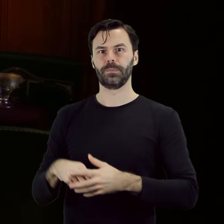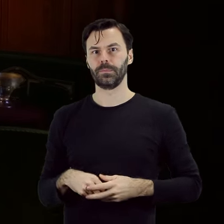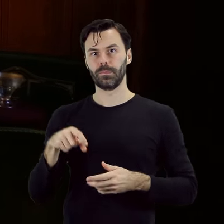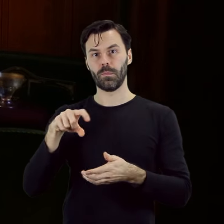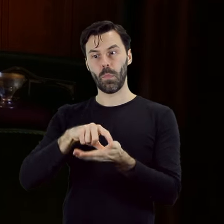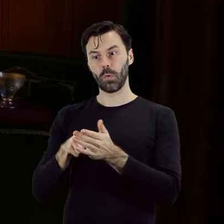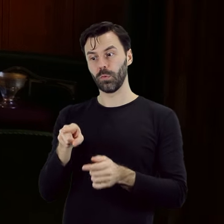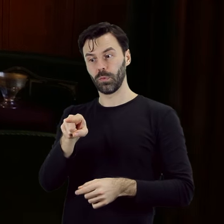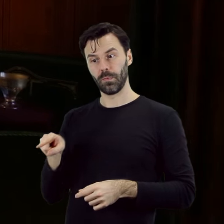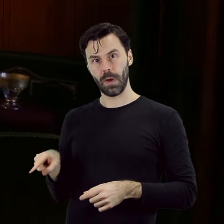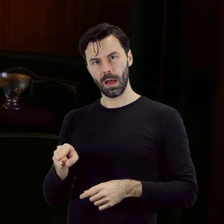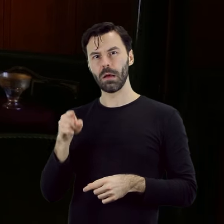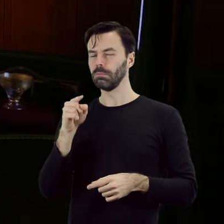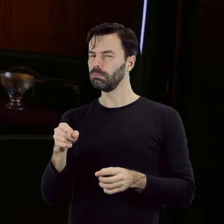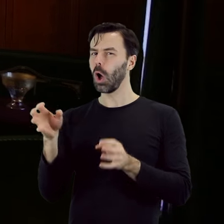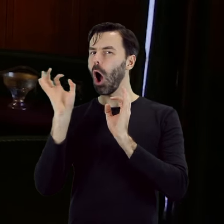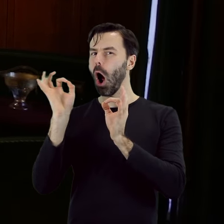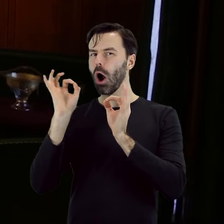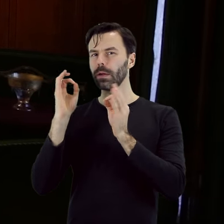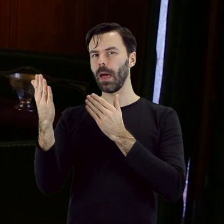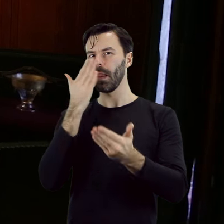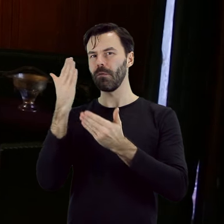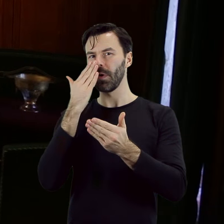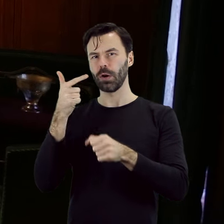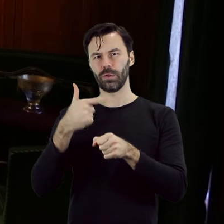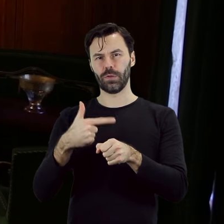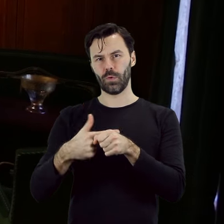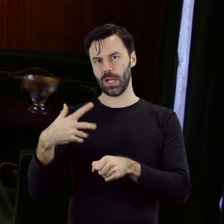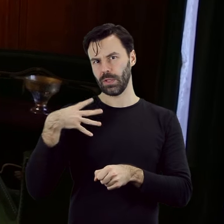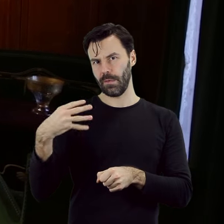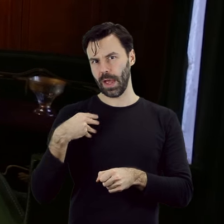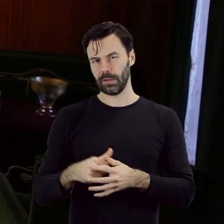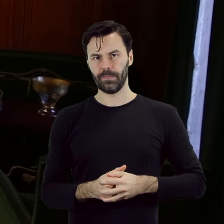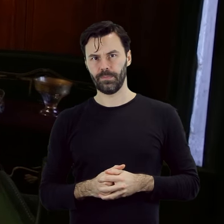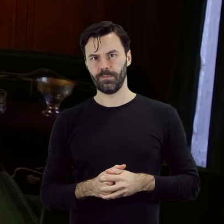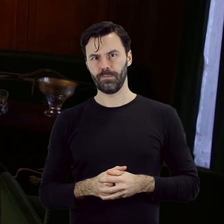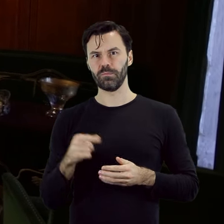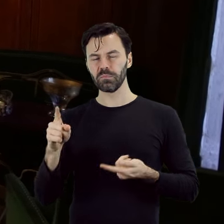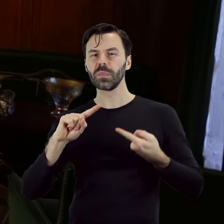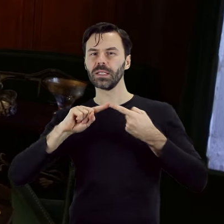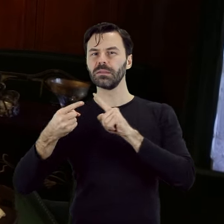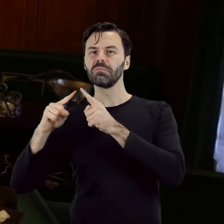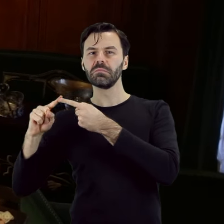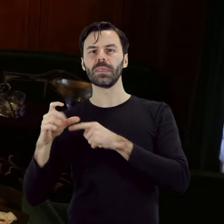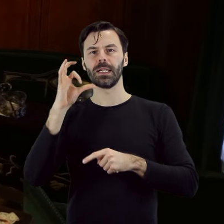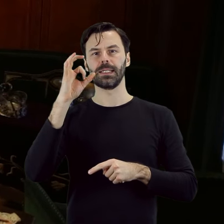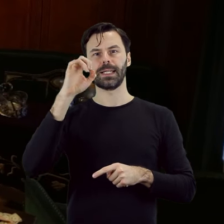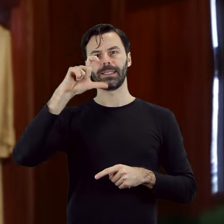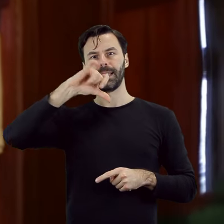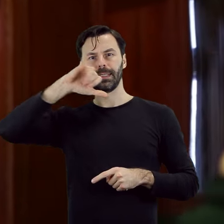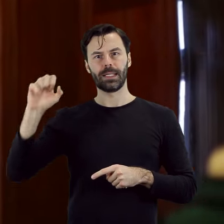posiadają autentyczny wystrój z początku XX wieku, który nawiązuje do secesji berlińskiej. Ściany